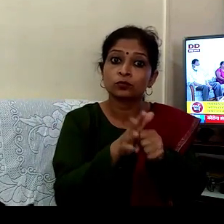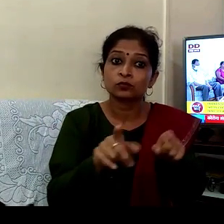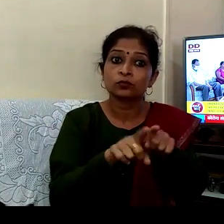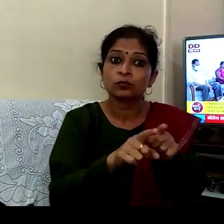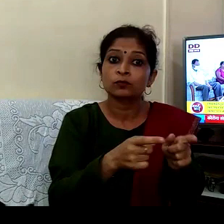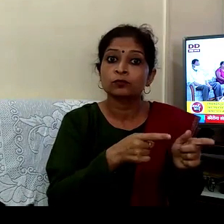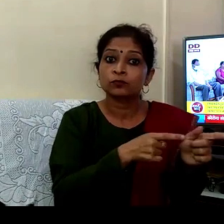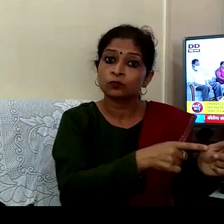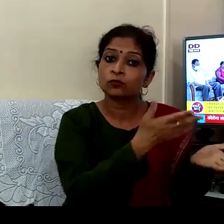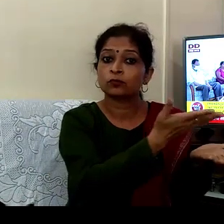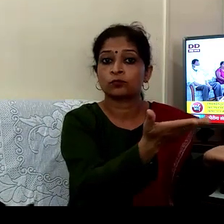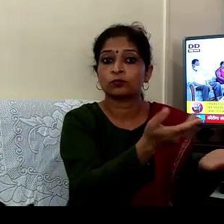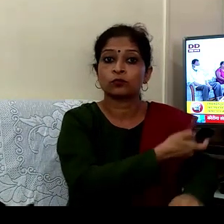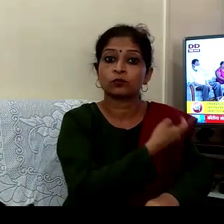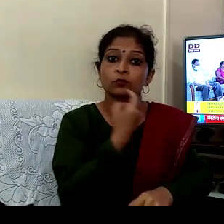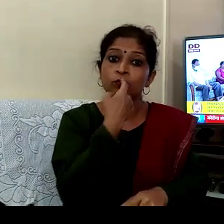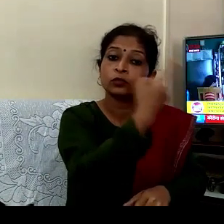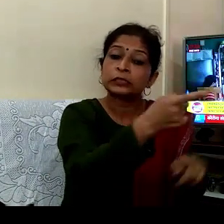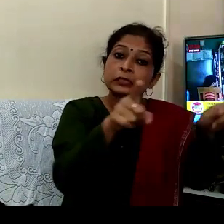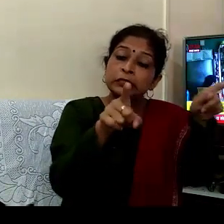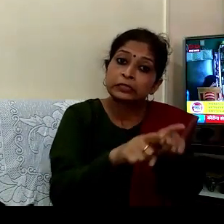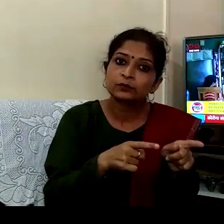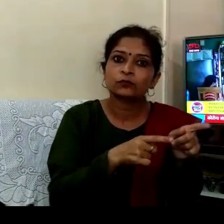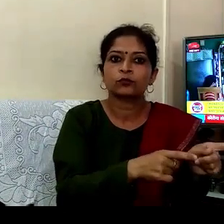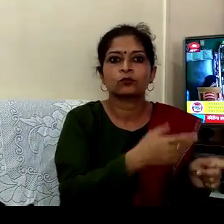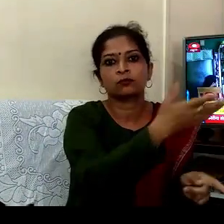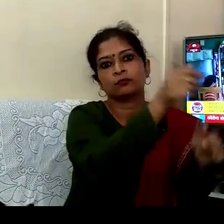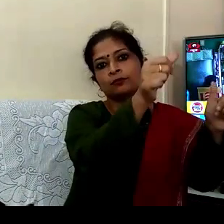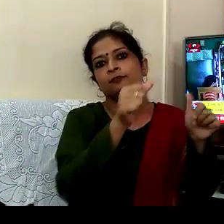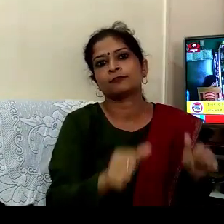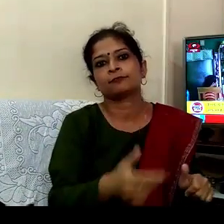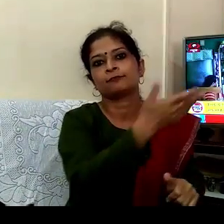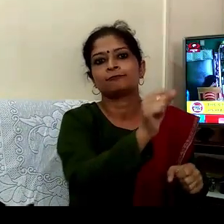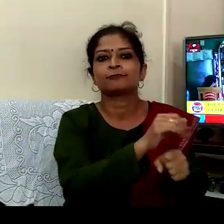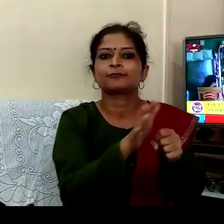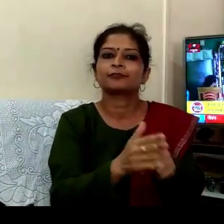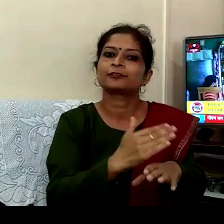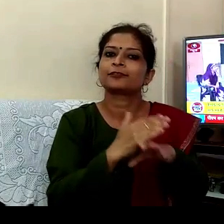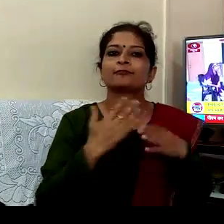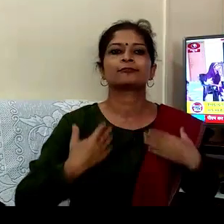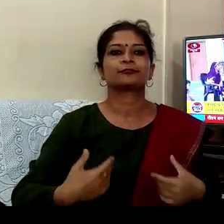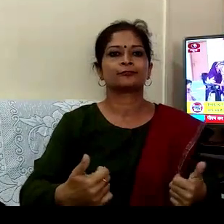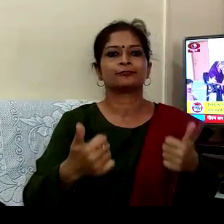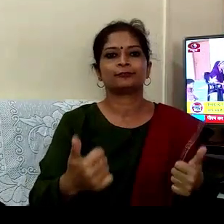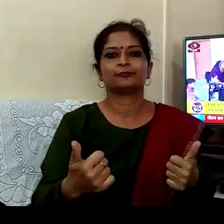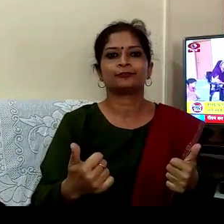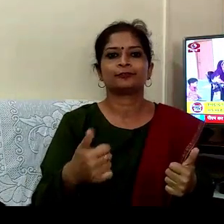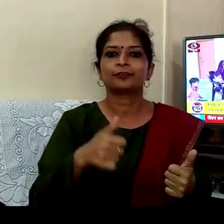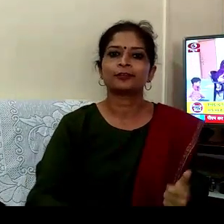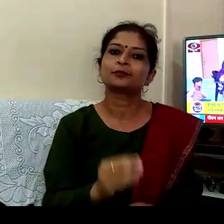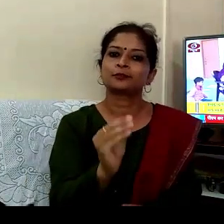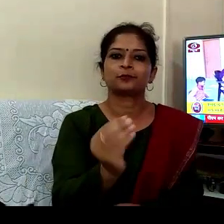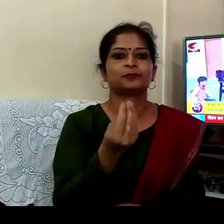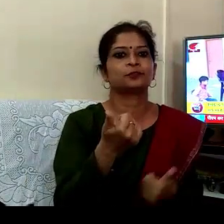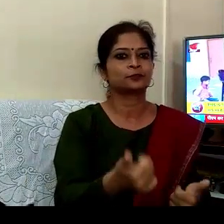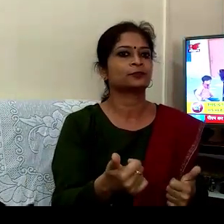آشنکہ ہونے کے بار ڈاکٹر نے دیئے اسی کا پرنام ہے کہ آج وہ سفست ہو کر سامانی جیوان جی